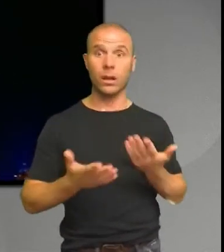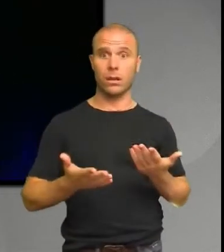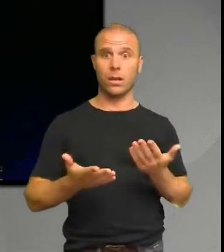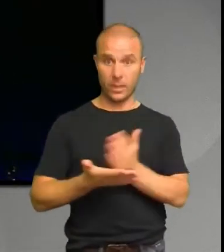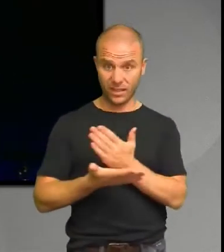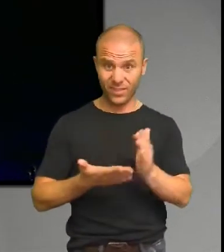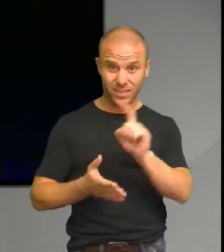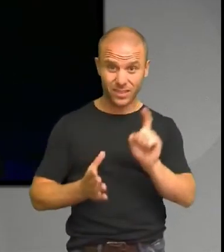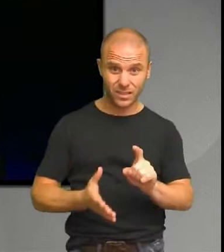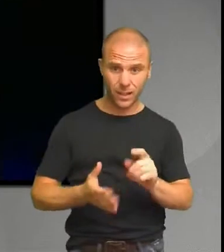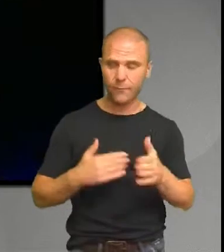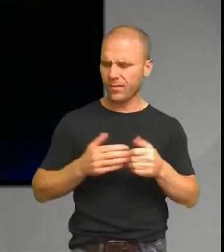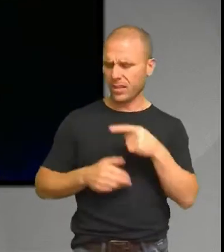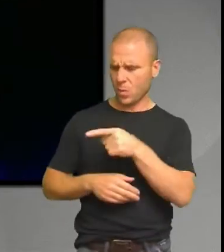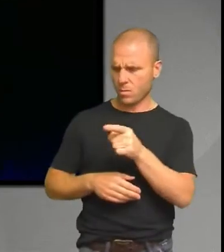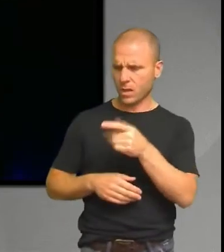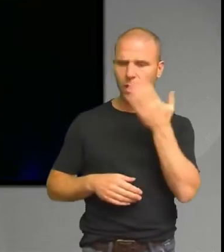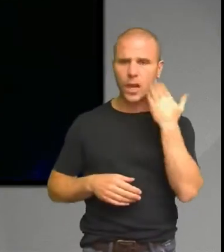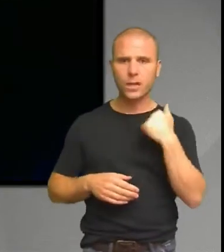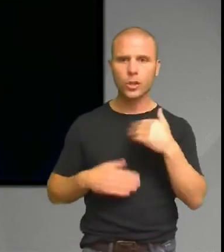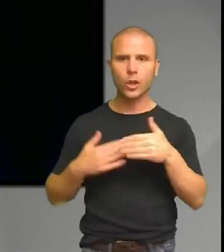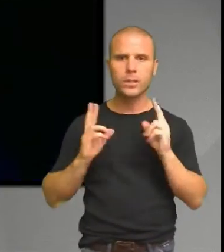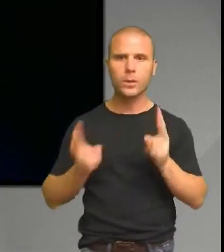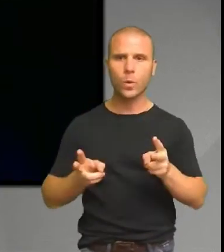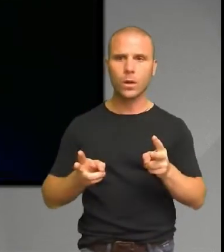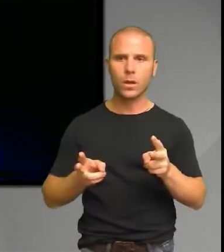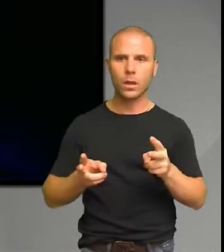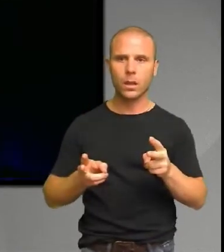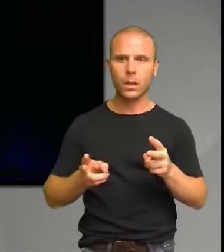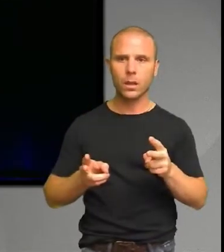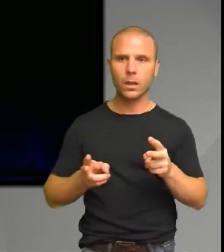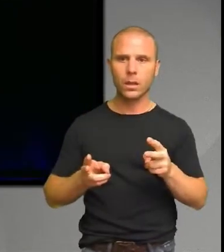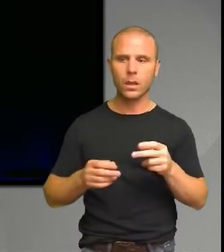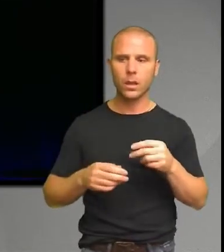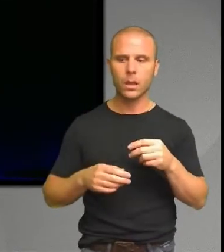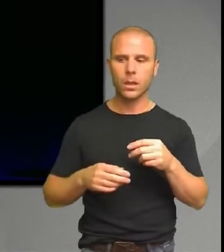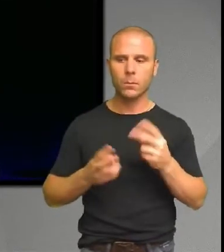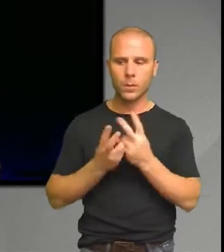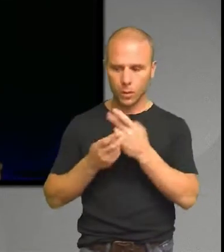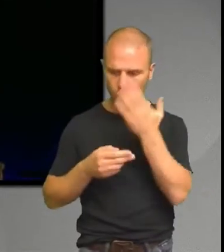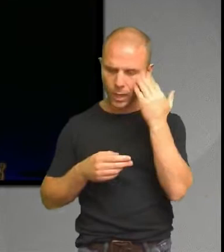kvaliteter, de här människorna, som tillåter dem att skuldsätta hela världen?